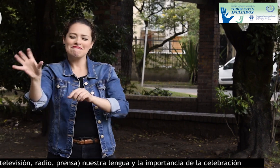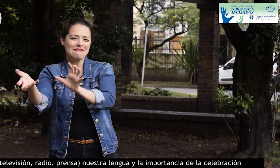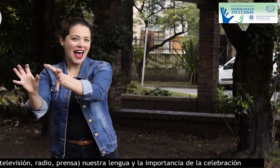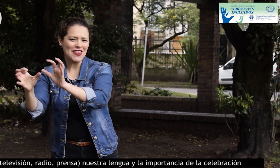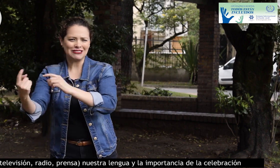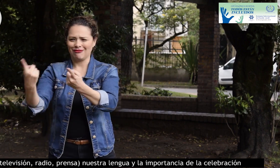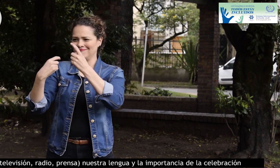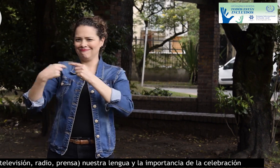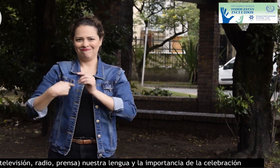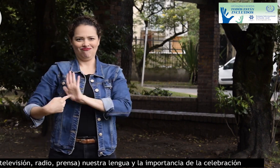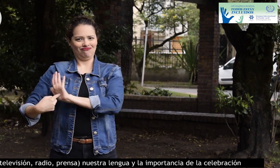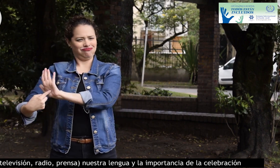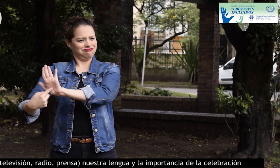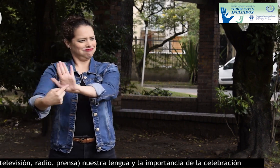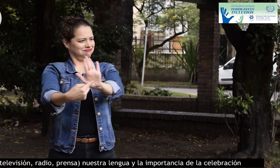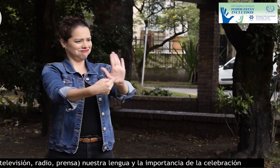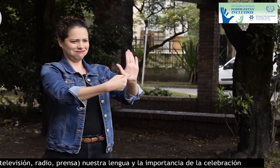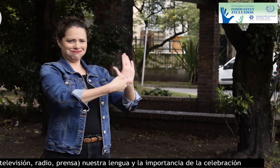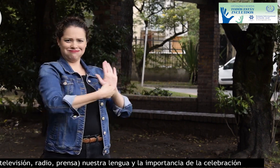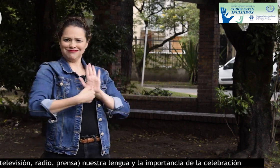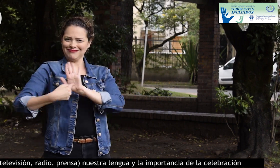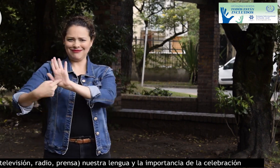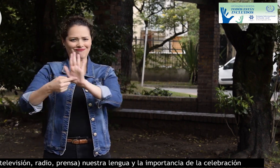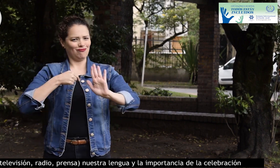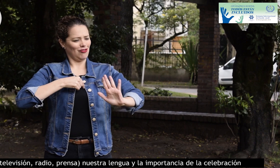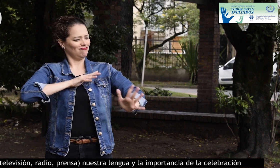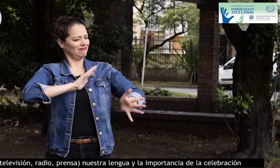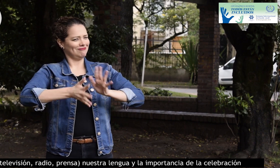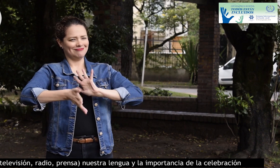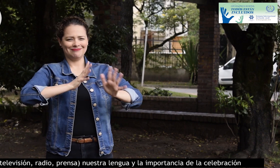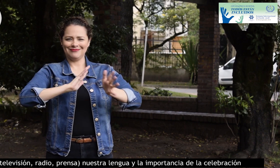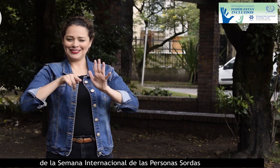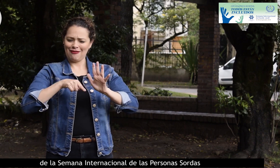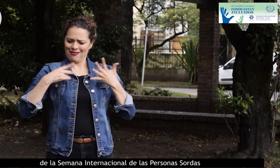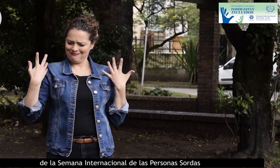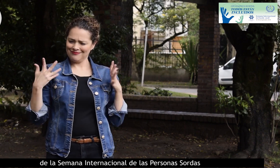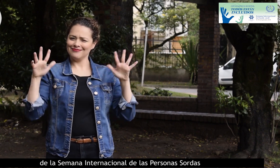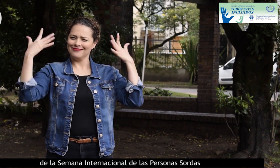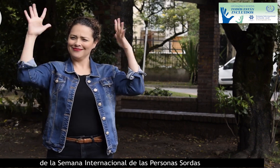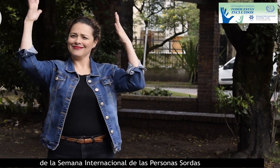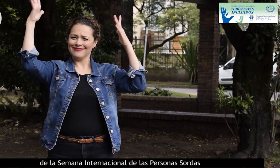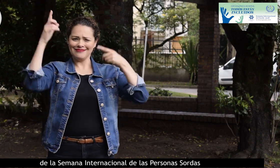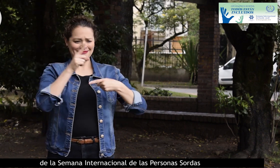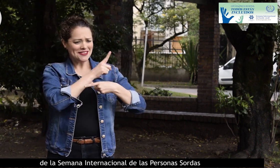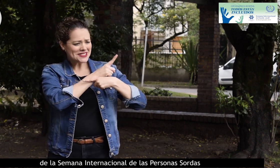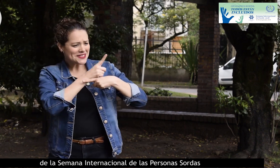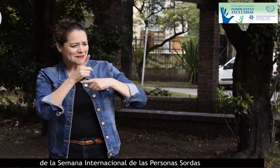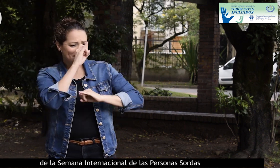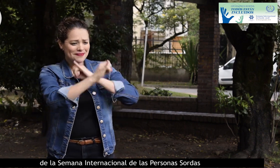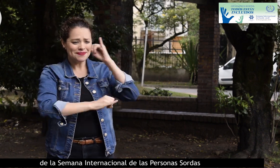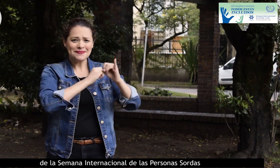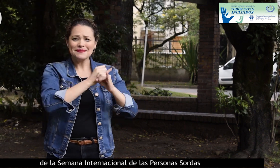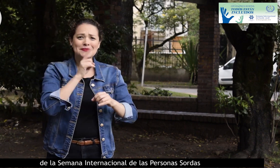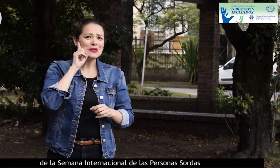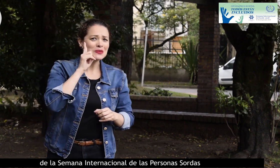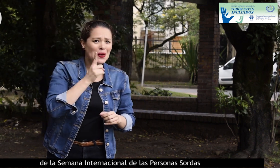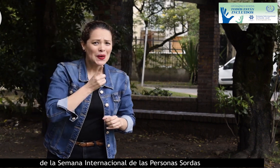prensa, nuestra lengua y la importancia de la celebración, de la Semana Internacional de las Personas Sordas y el Día